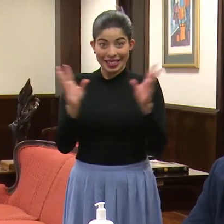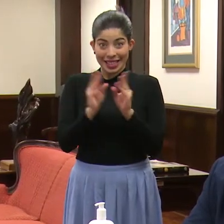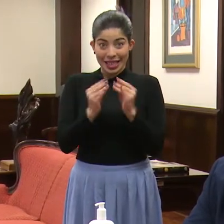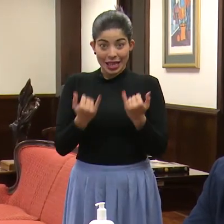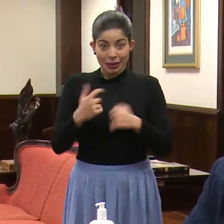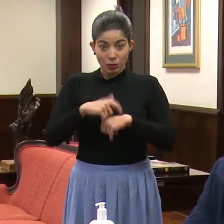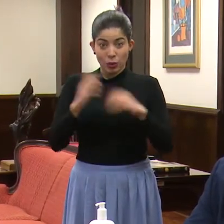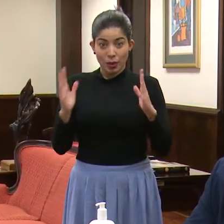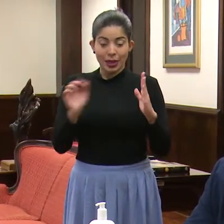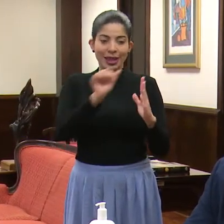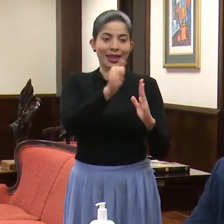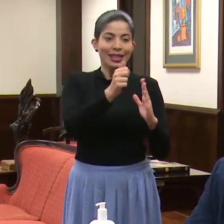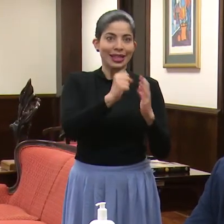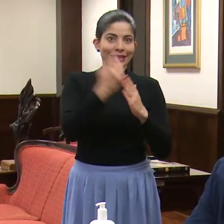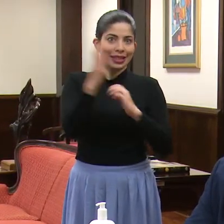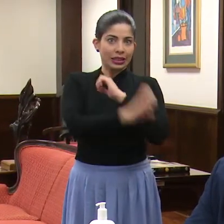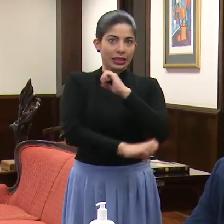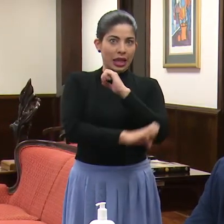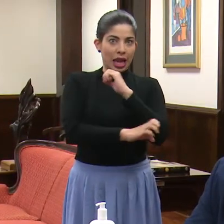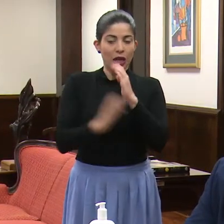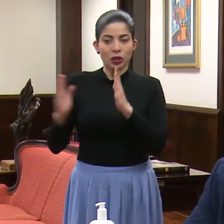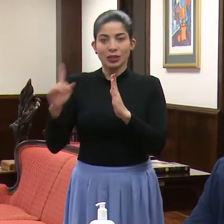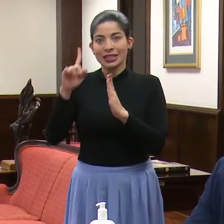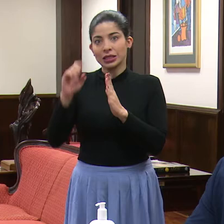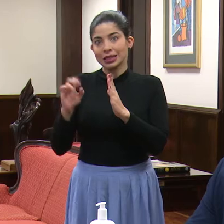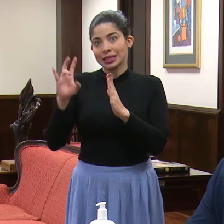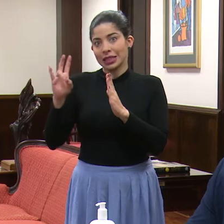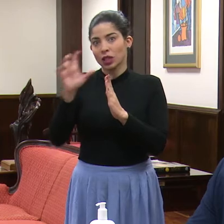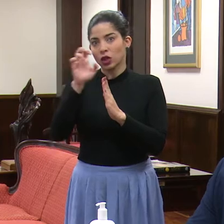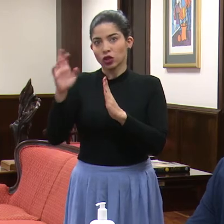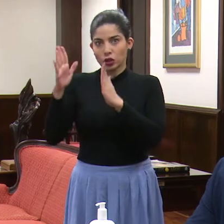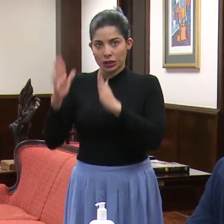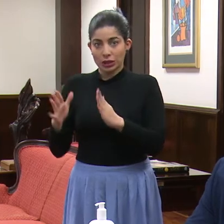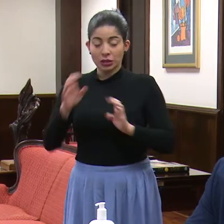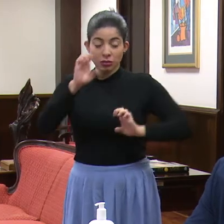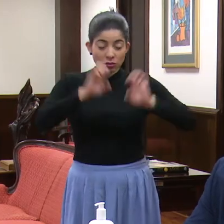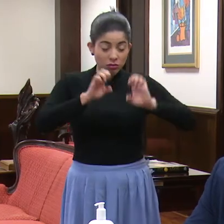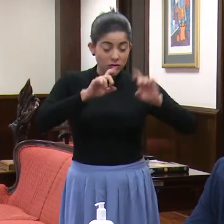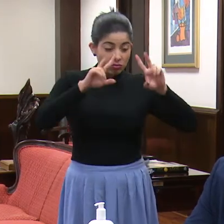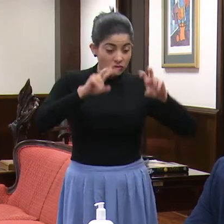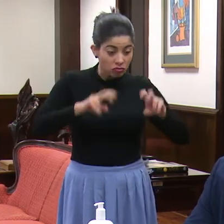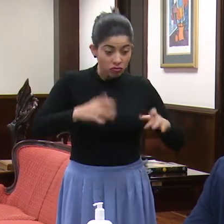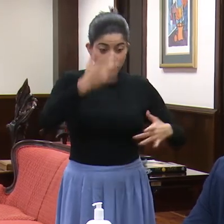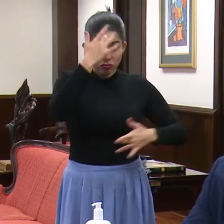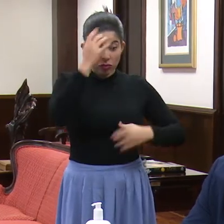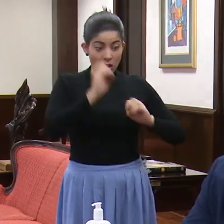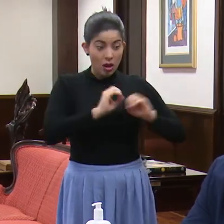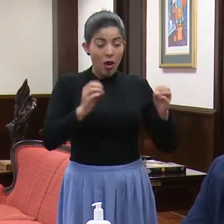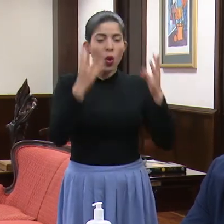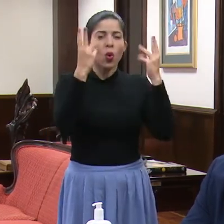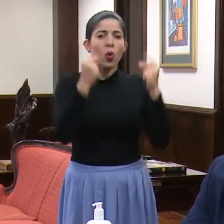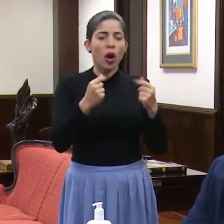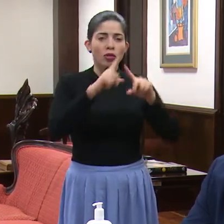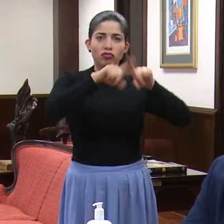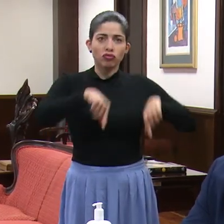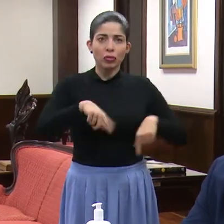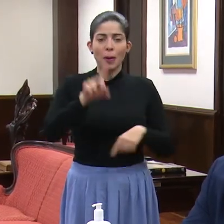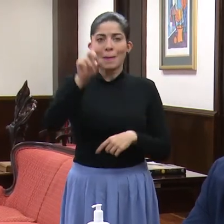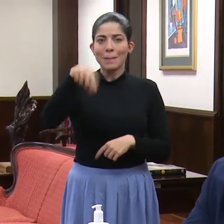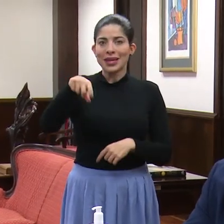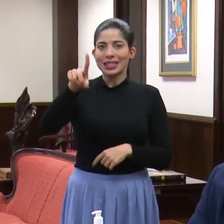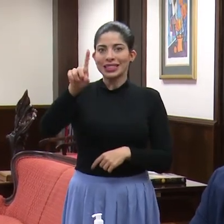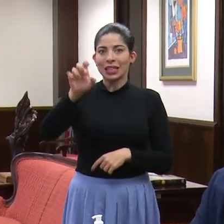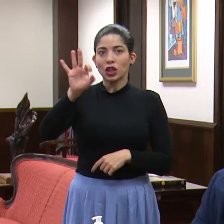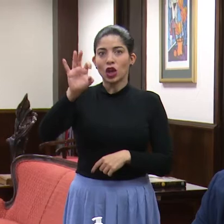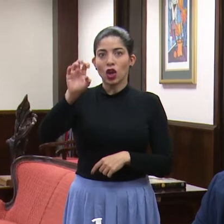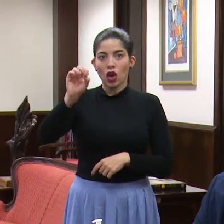hasta el momento, 10 son extranjeros, 107 son costarricenses. Se han descartado hasta el momento 1.190 exámenes o